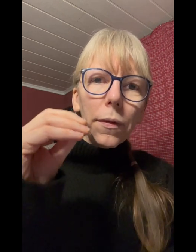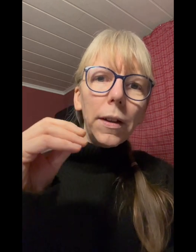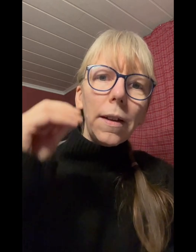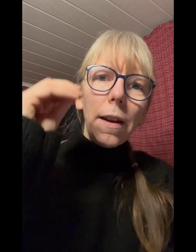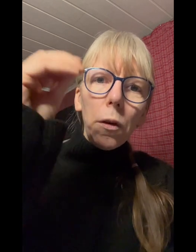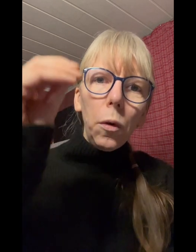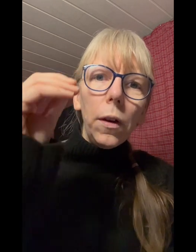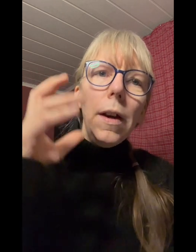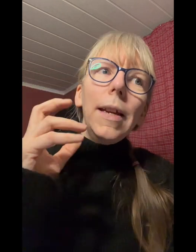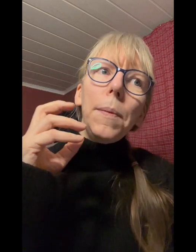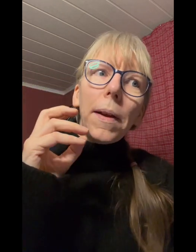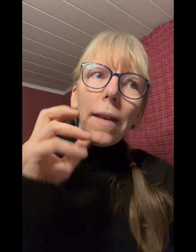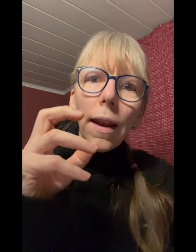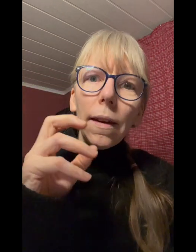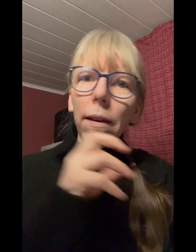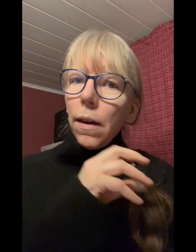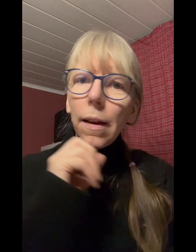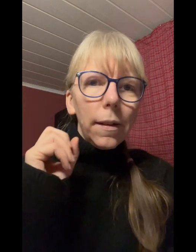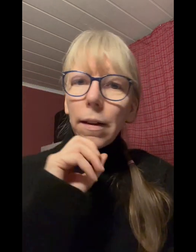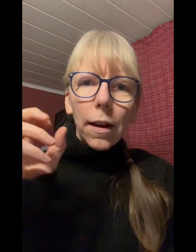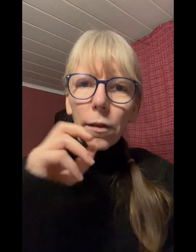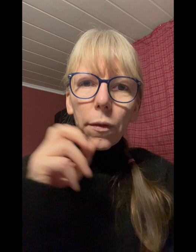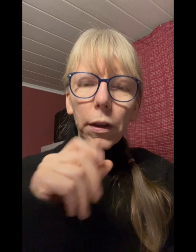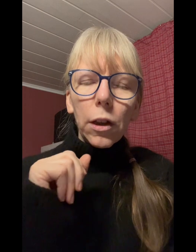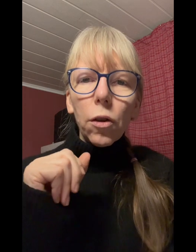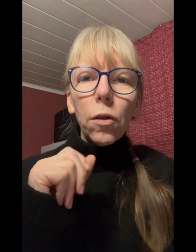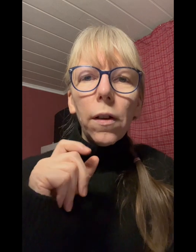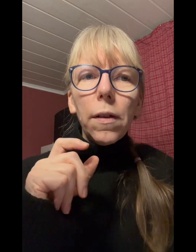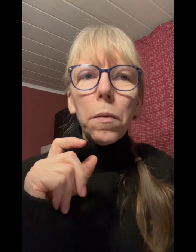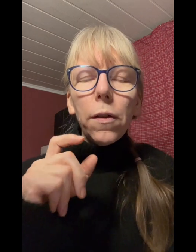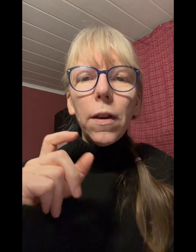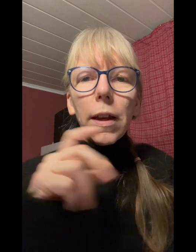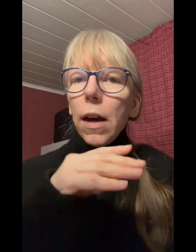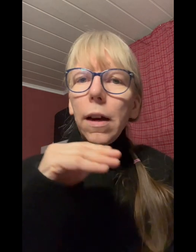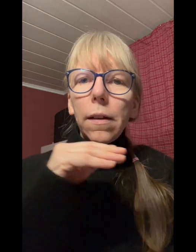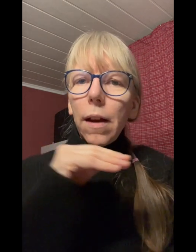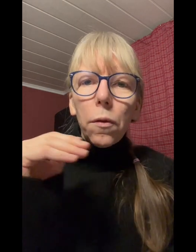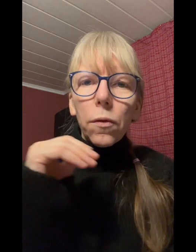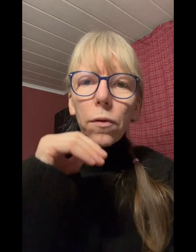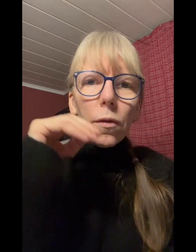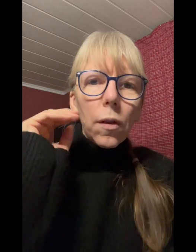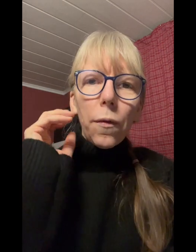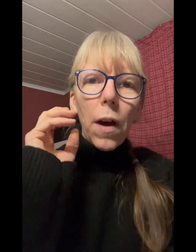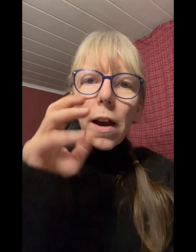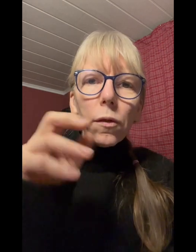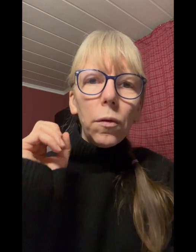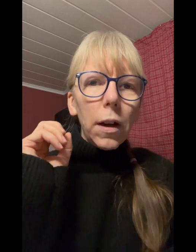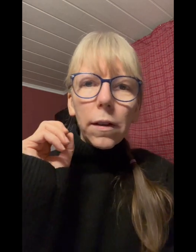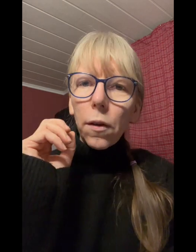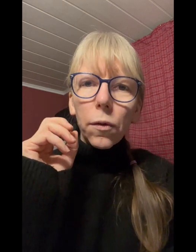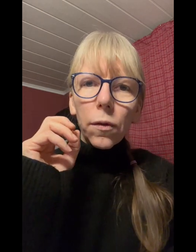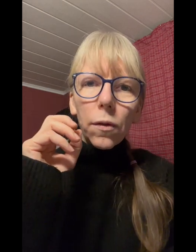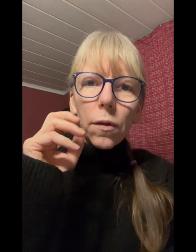sich dann erhöht die patienten sind ganz häufig erschrocken dass die plötzlich 1000 800 1900